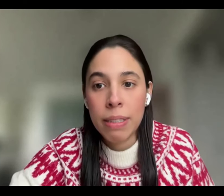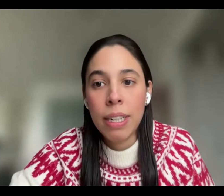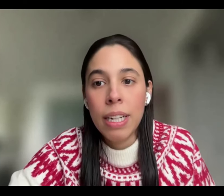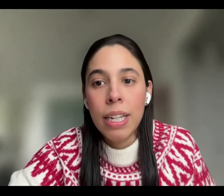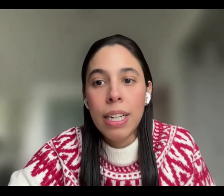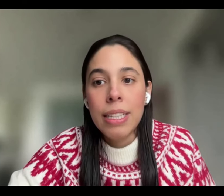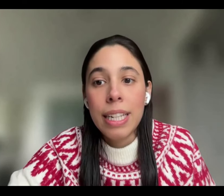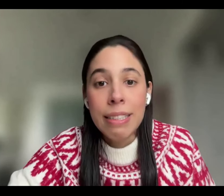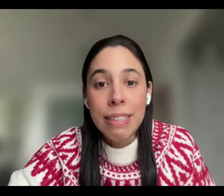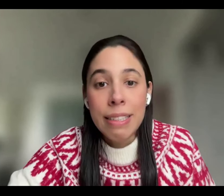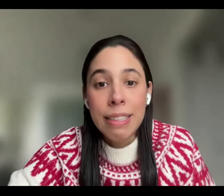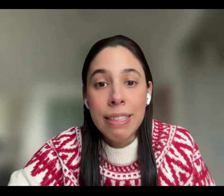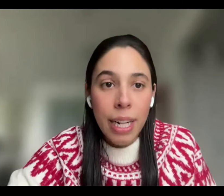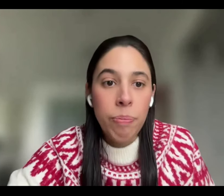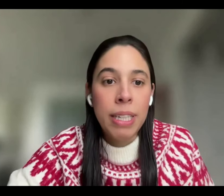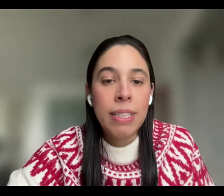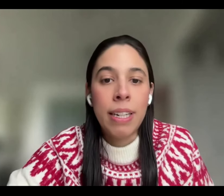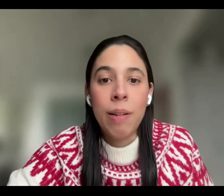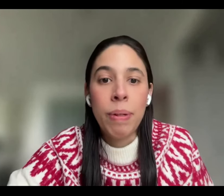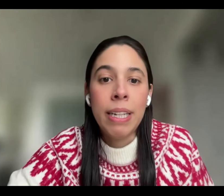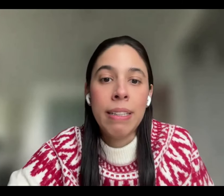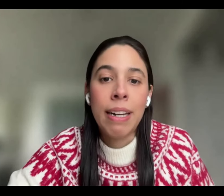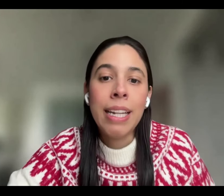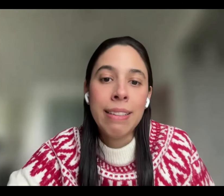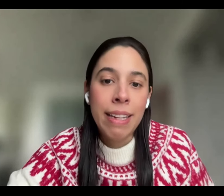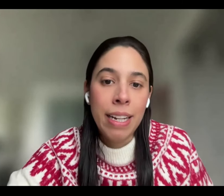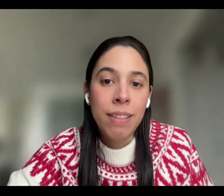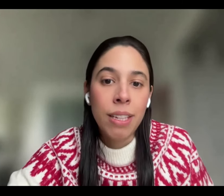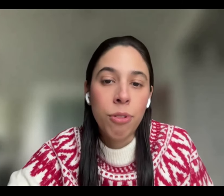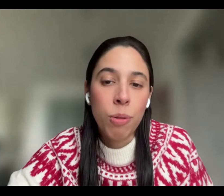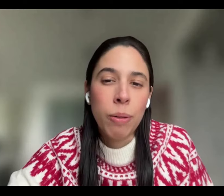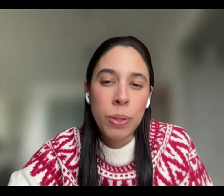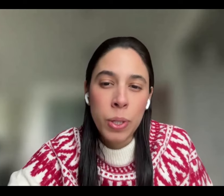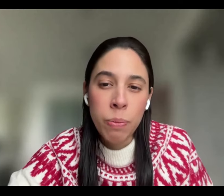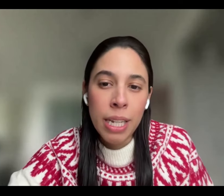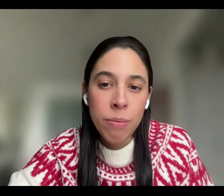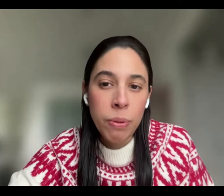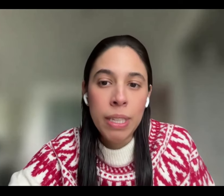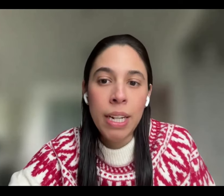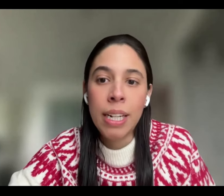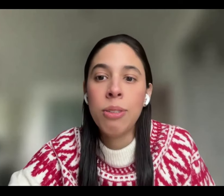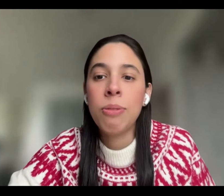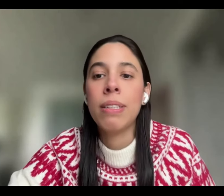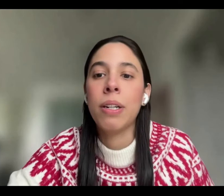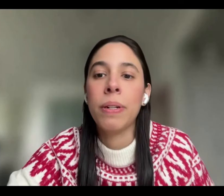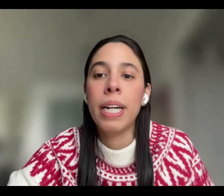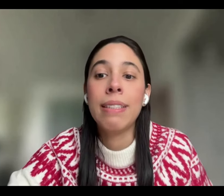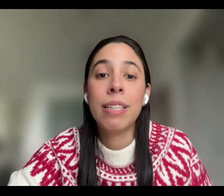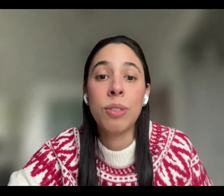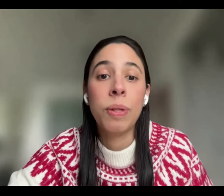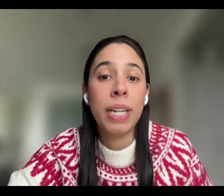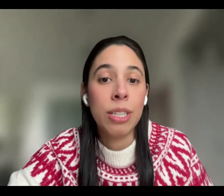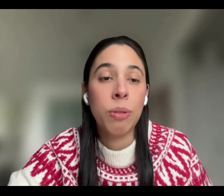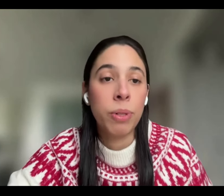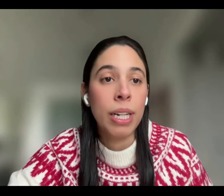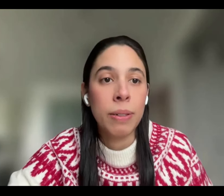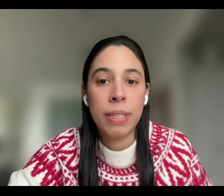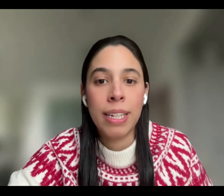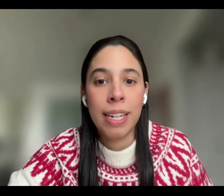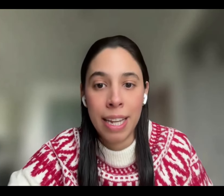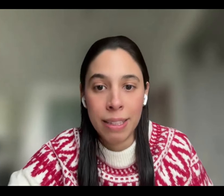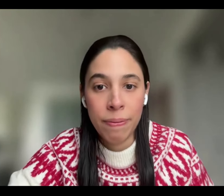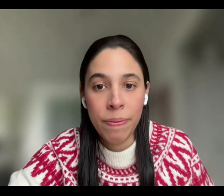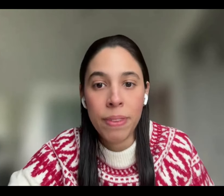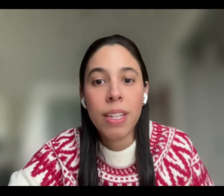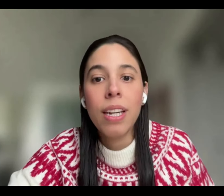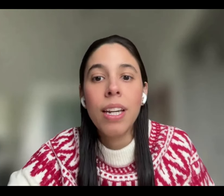síntomas. Tercero, el paciente reitera de forma autónoma y espontánea su deseo de ejercer su derecho a morir